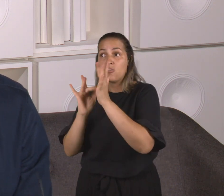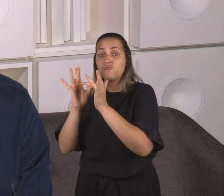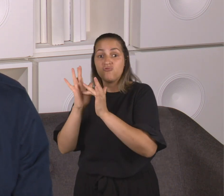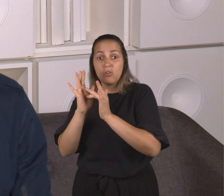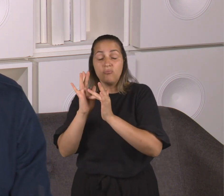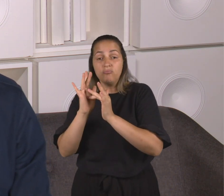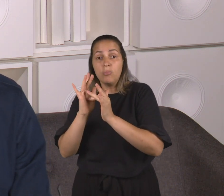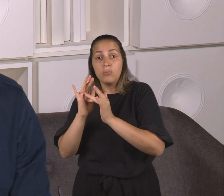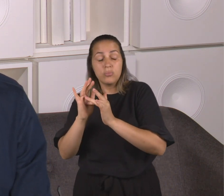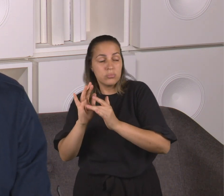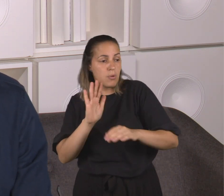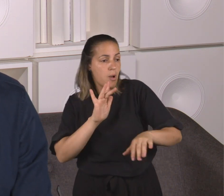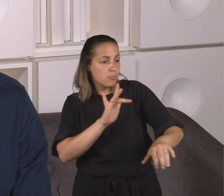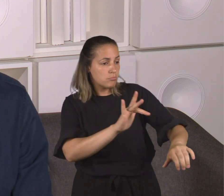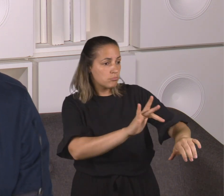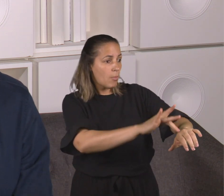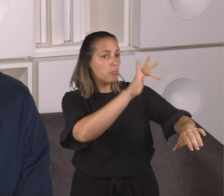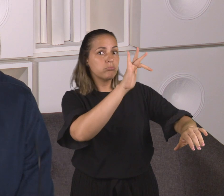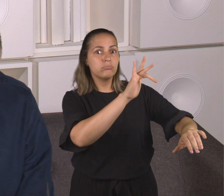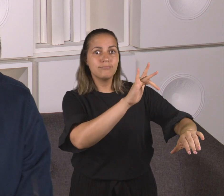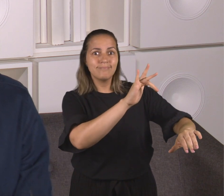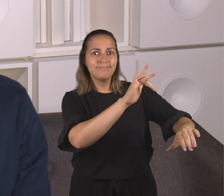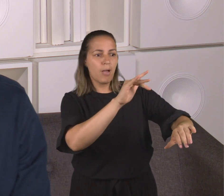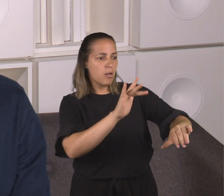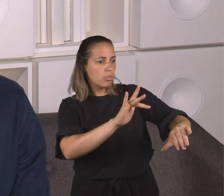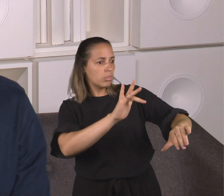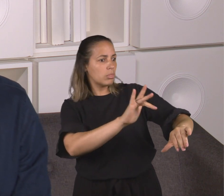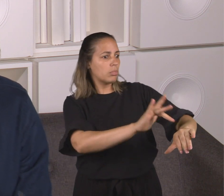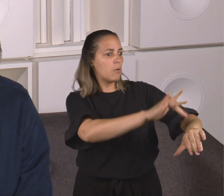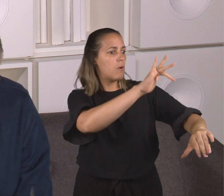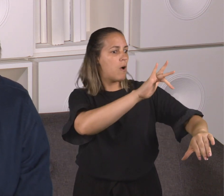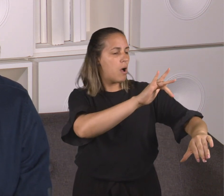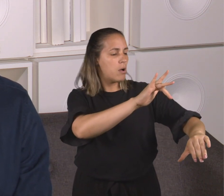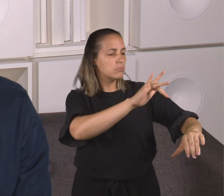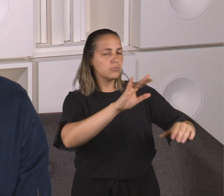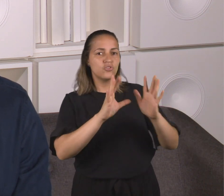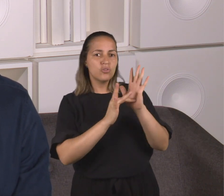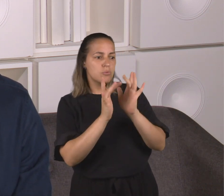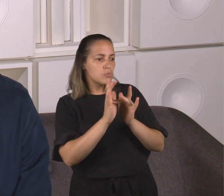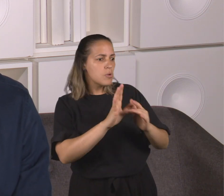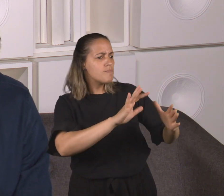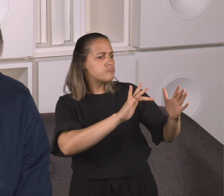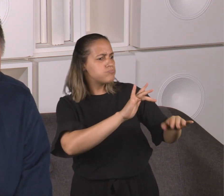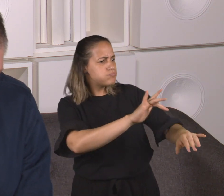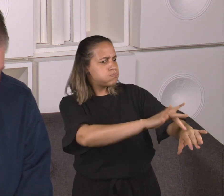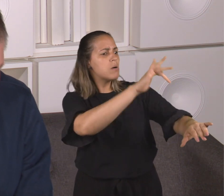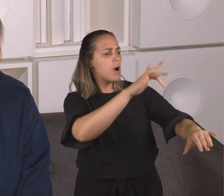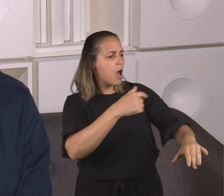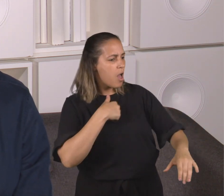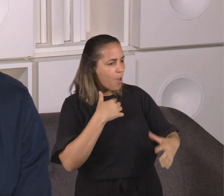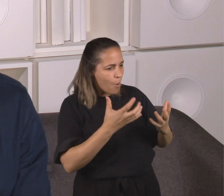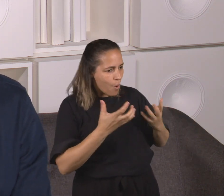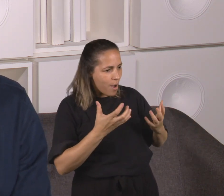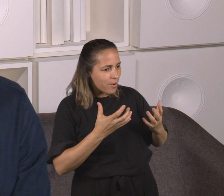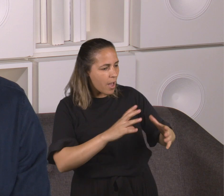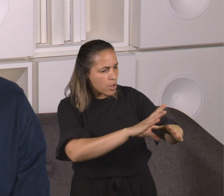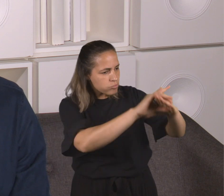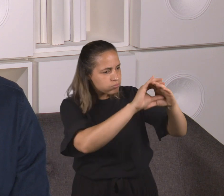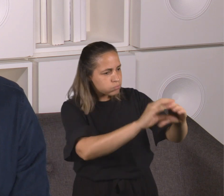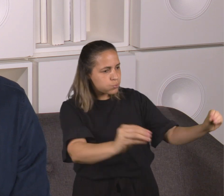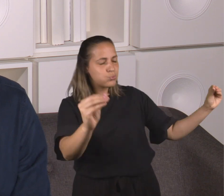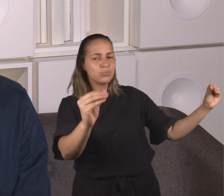tocou nele. Jesus estendeu a mão e tocou nele, dizendo, quero, seja purificado. E